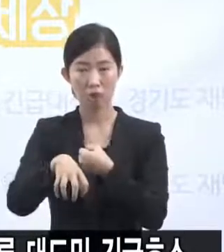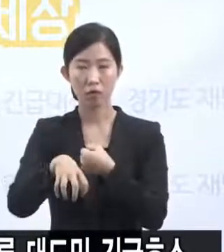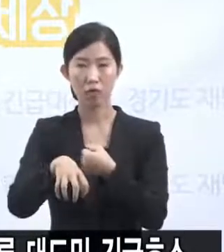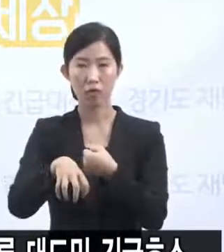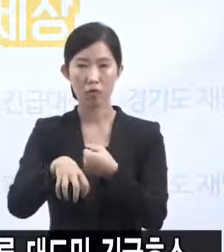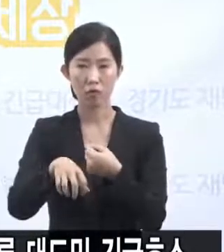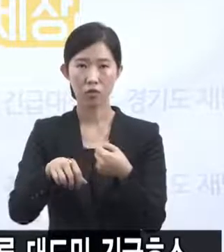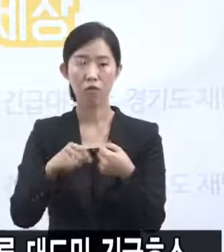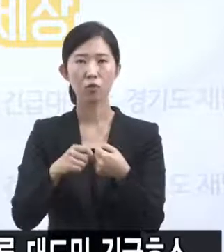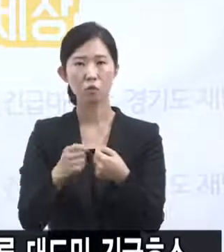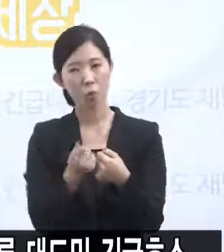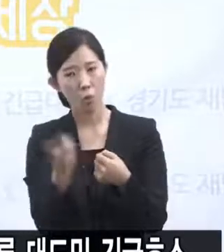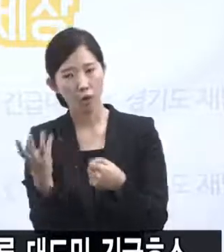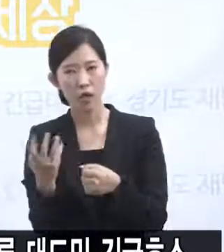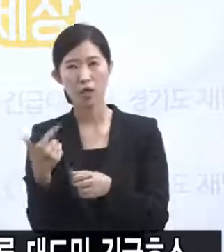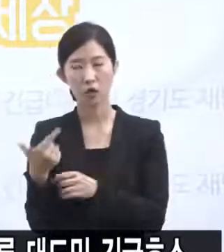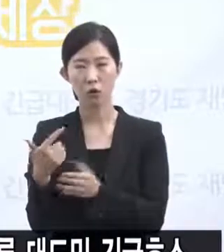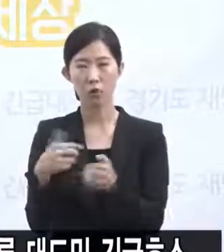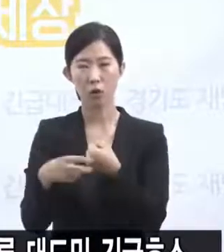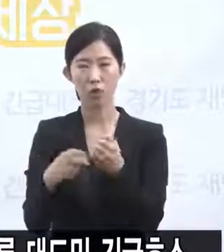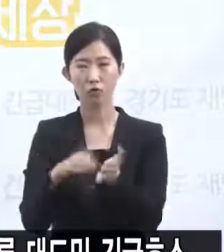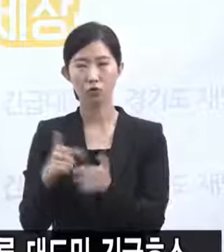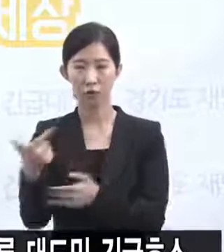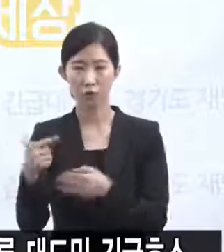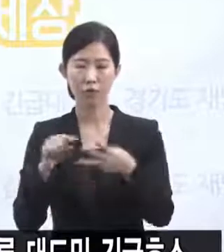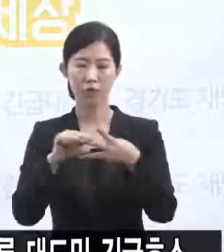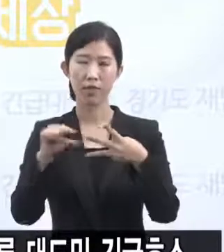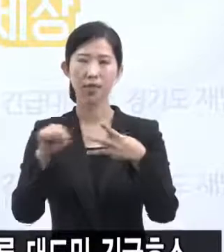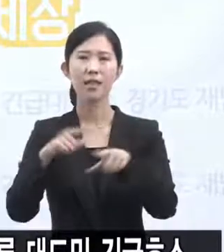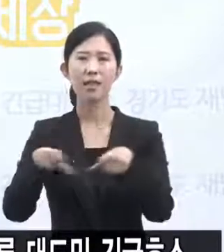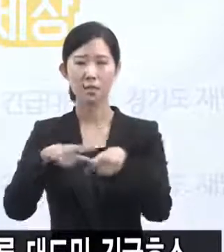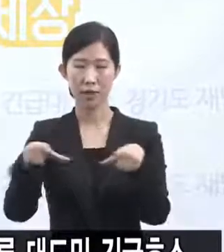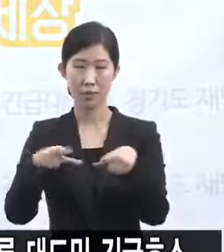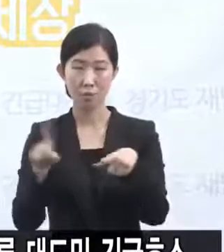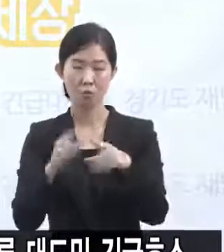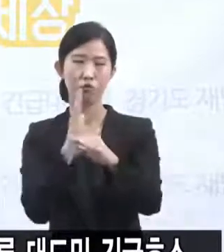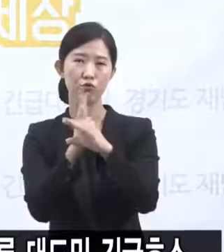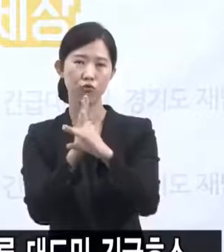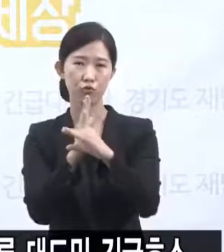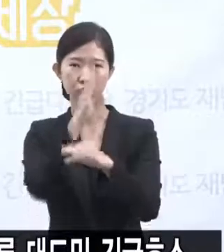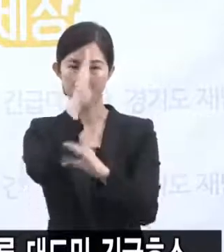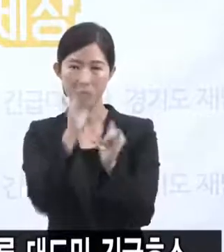기관에 6개 병원이 운영하고 있는 다수의 일반 격리병실이 있습니다. 여기서는 중등도 환자나